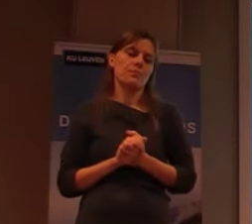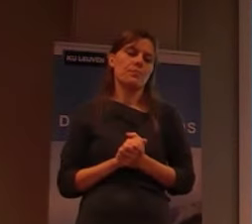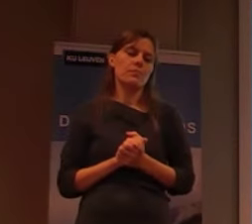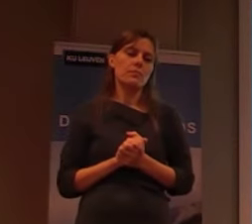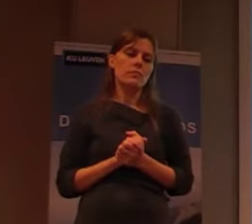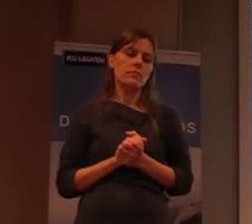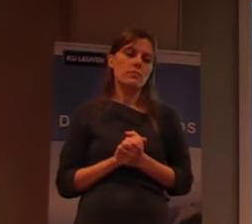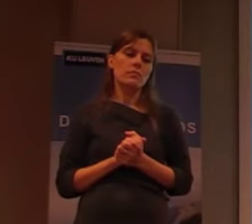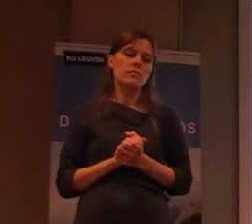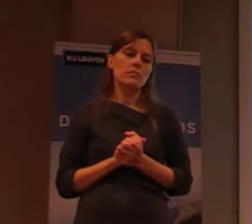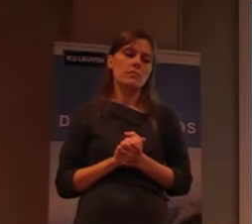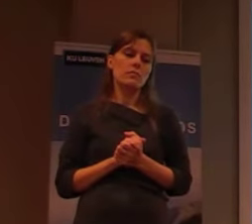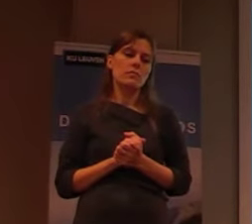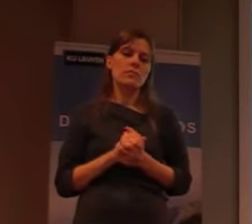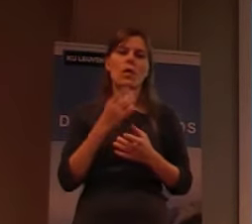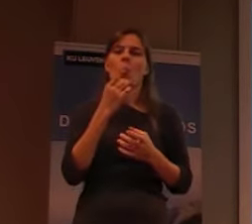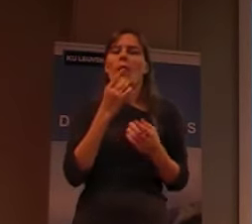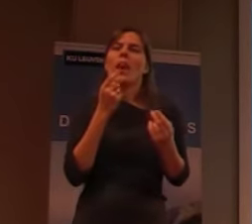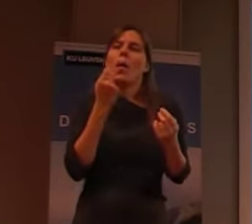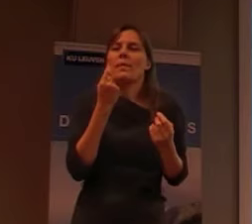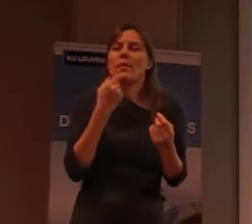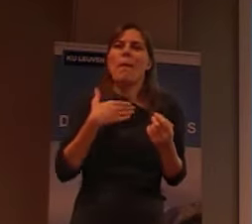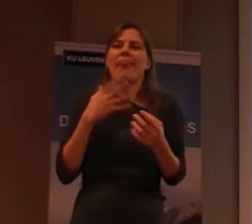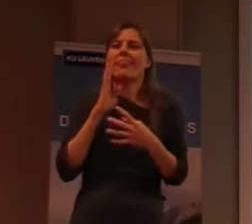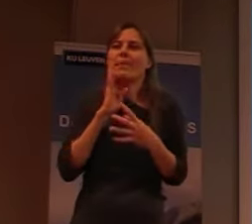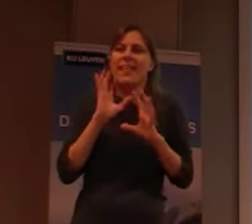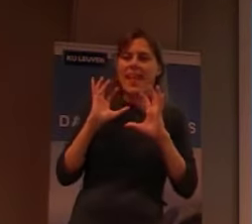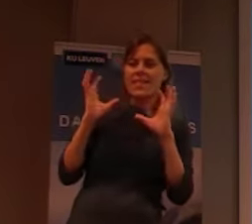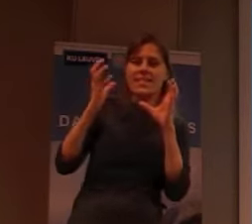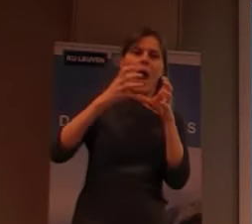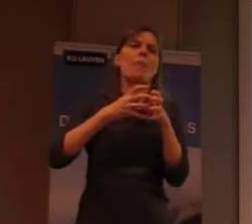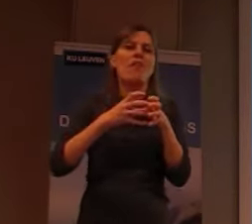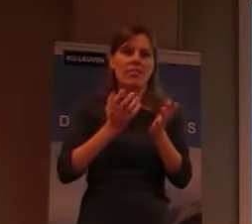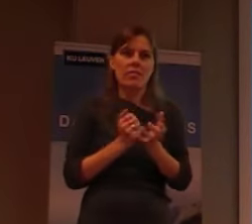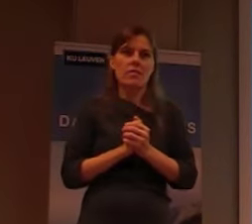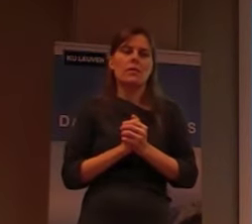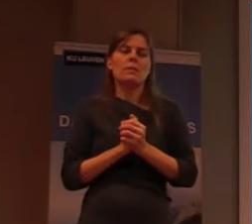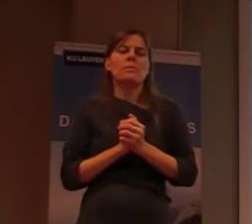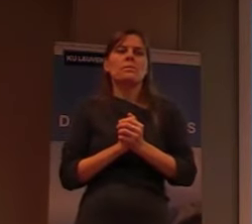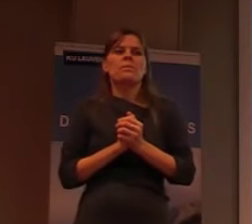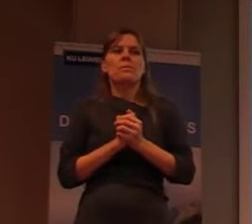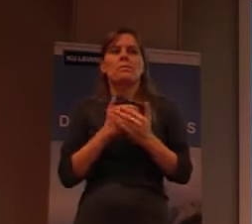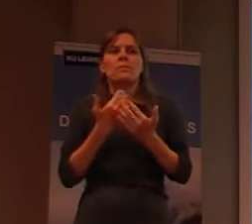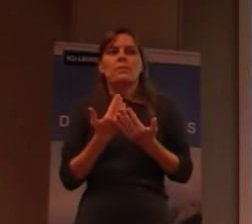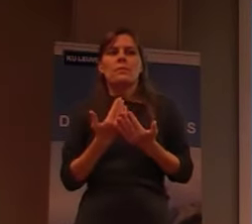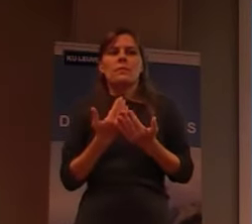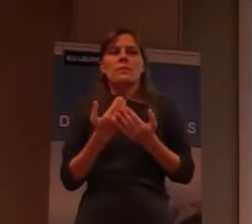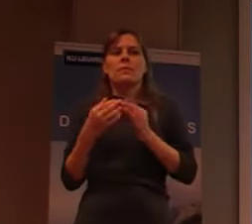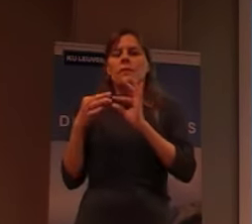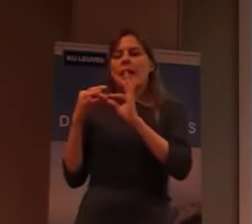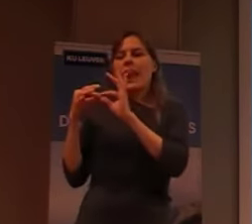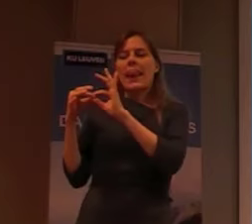en daarmee wil ik eigenlijk, mijn lezing een beetje, samenvatten, omdat, ja, de link, tussen,